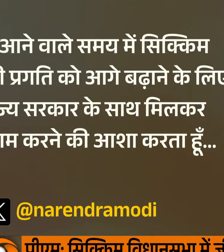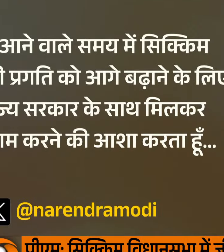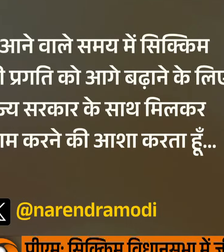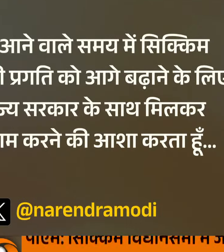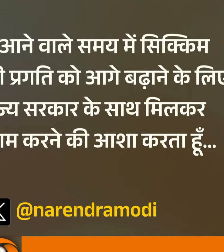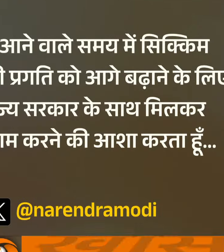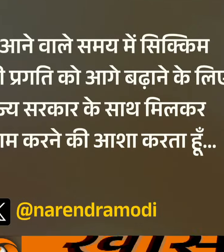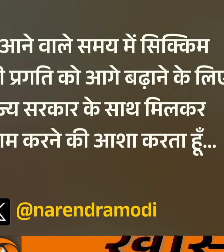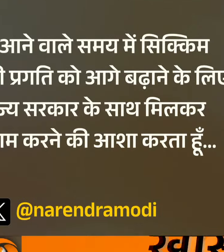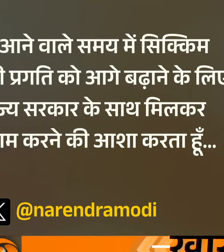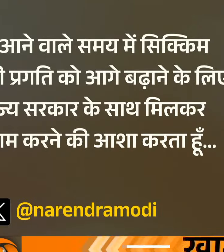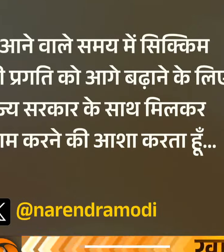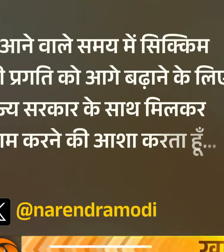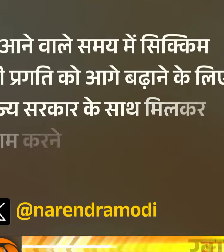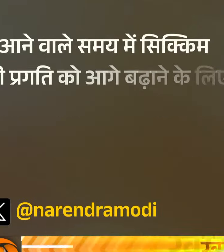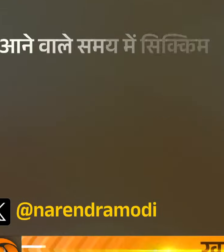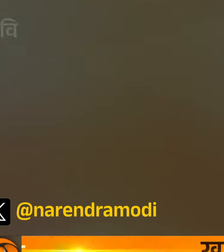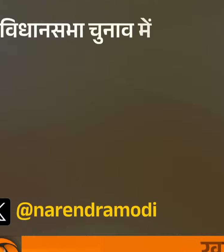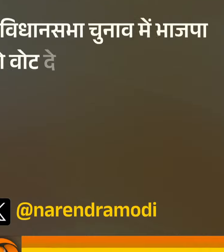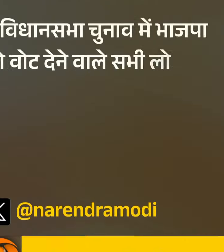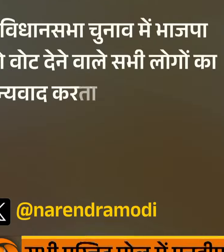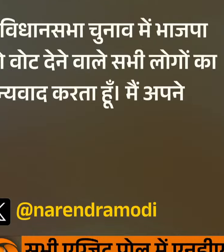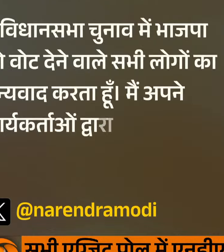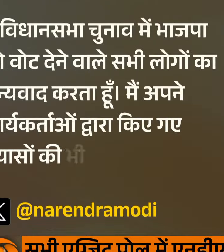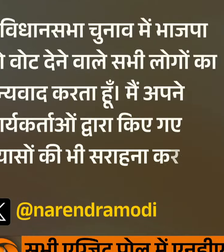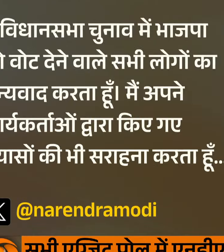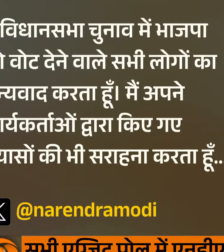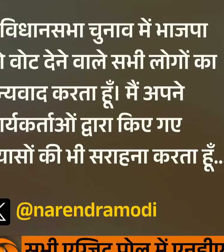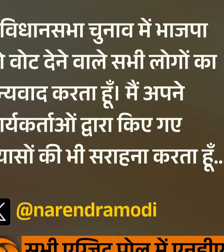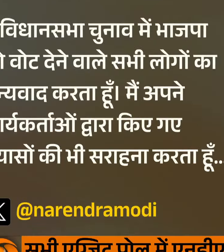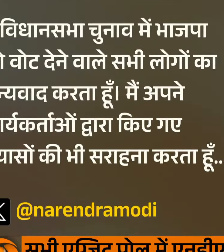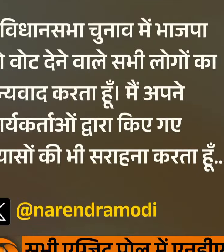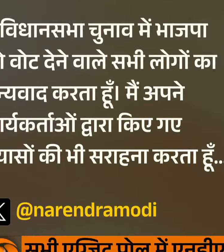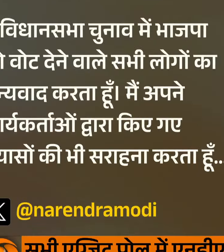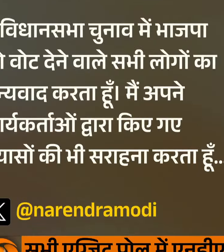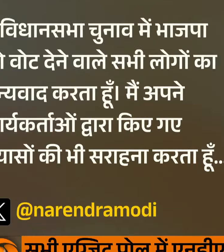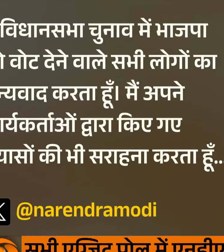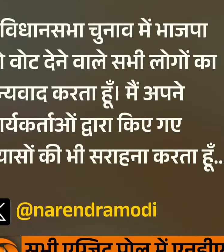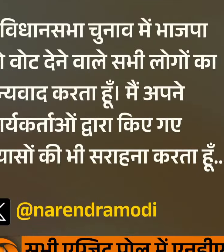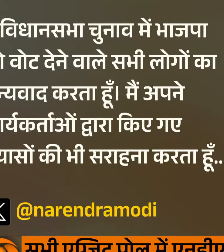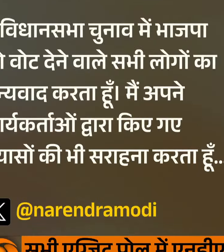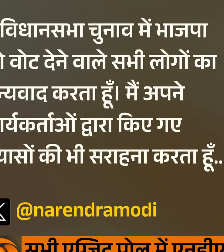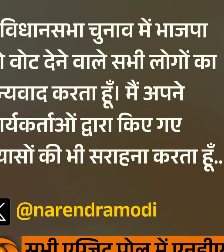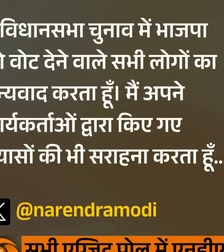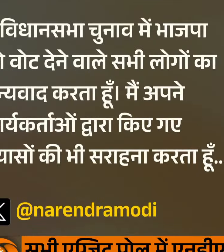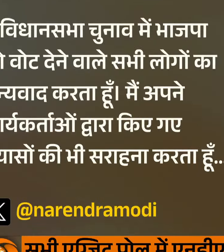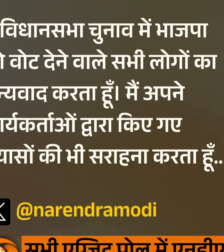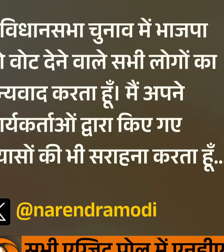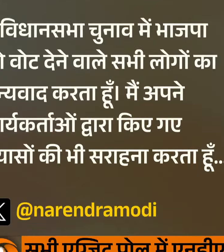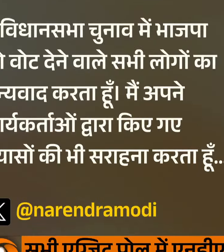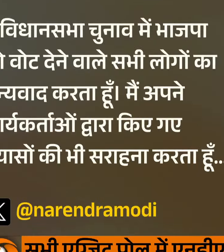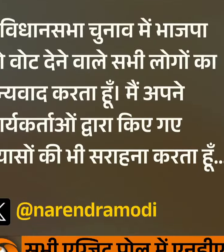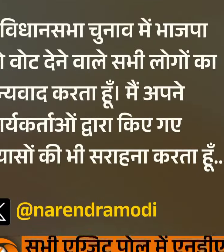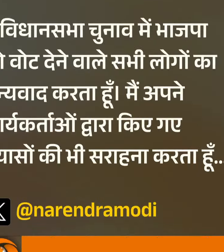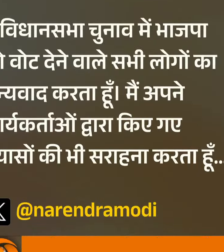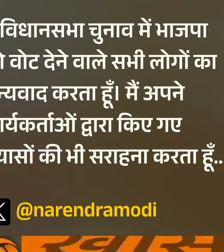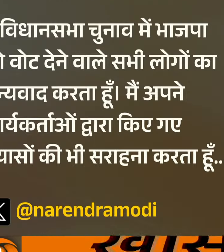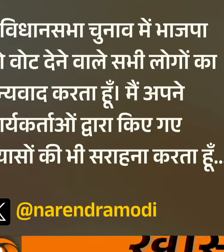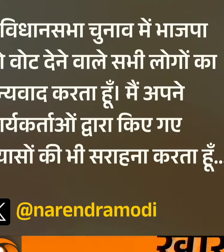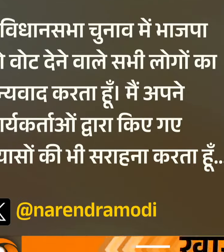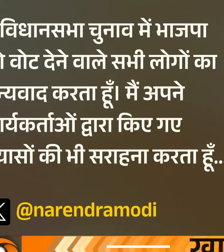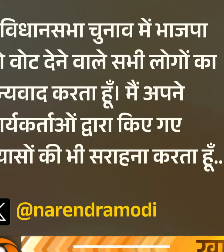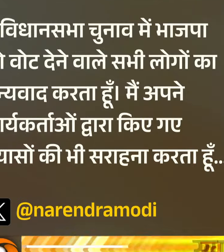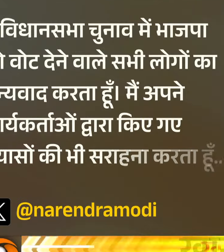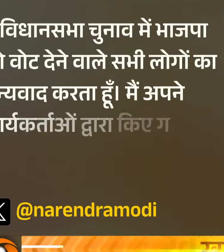करने की आशा करता हूँ मैं विदान सभाचुनाओं में भाजपा को वोट देने वाले सभी लोगों का धन्यवाद